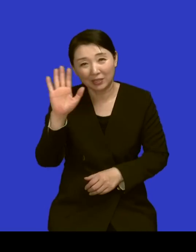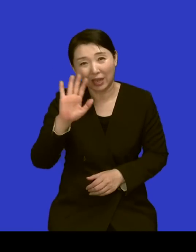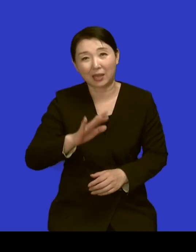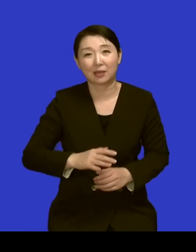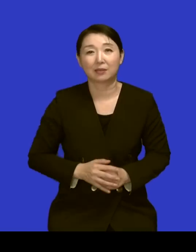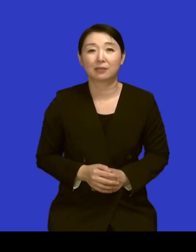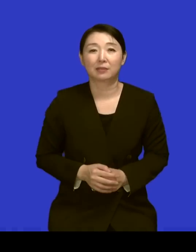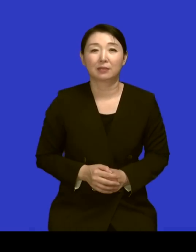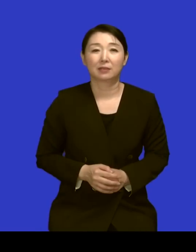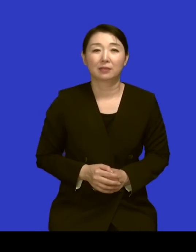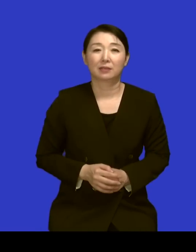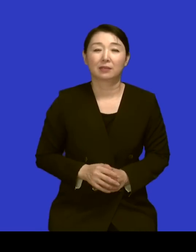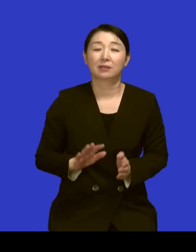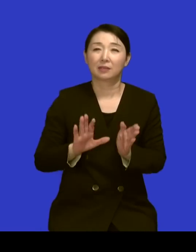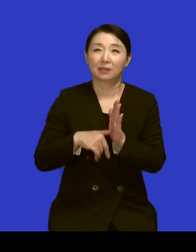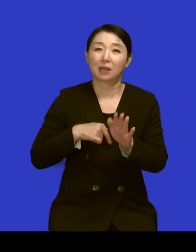마음이 많이 가벼워졌었죠 네